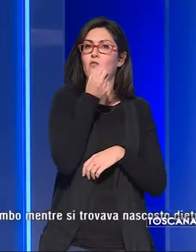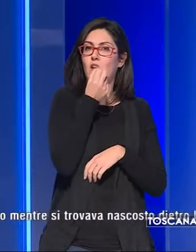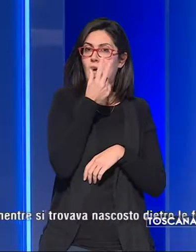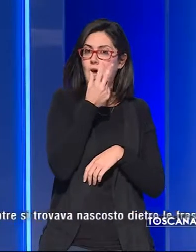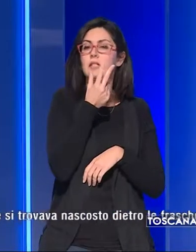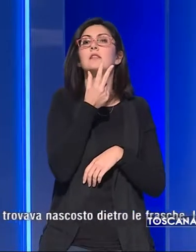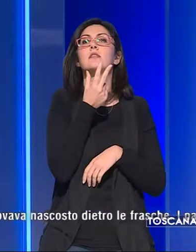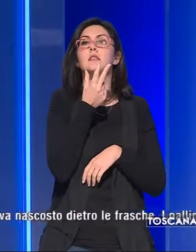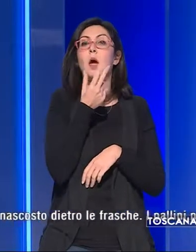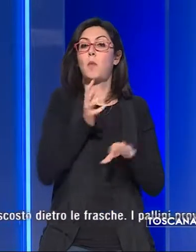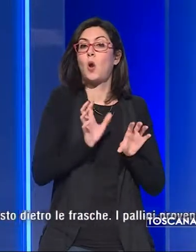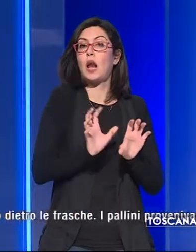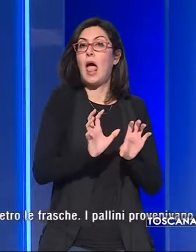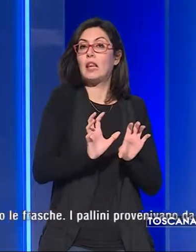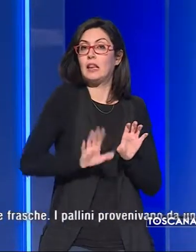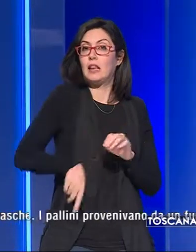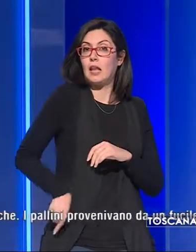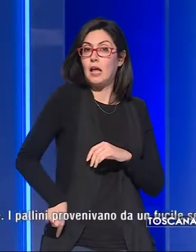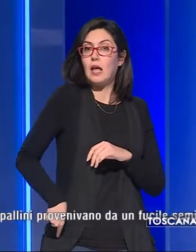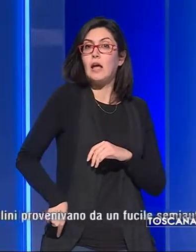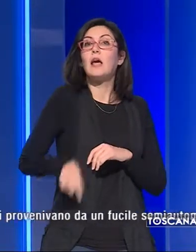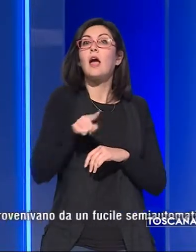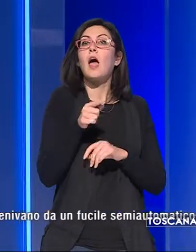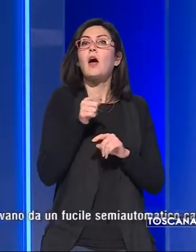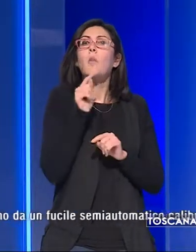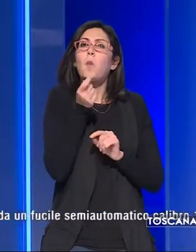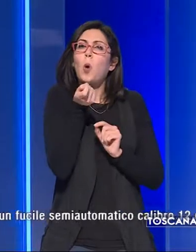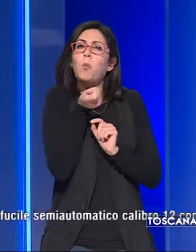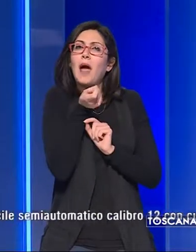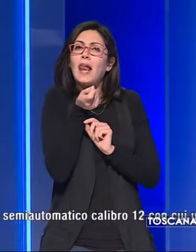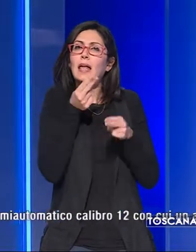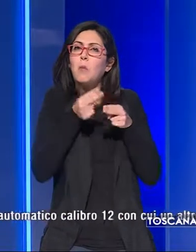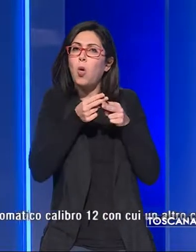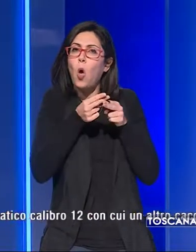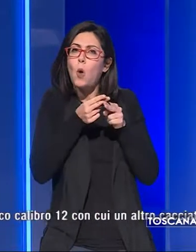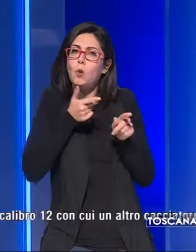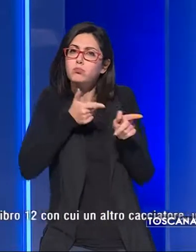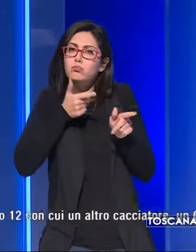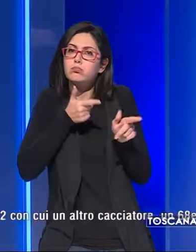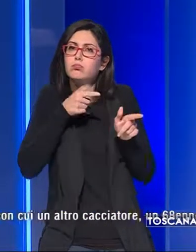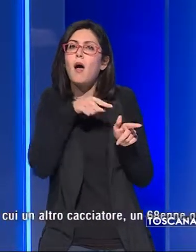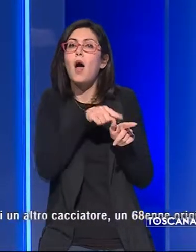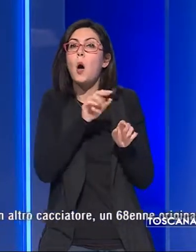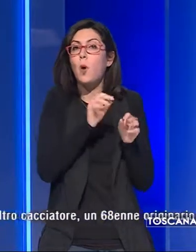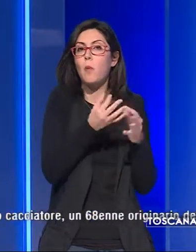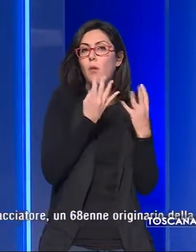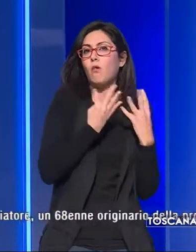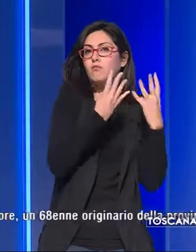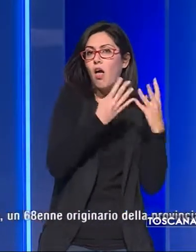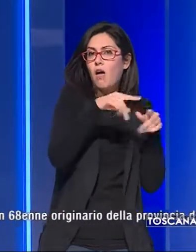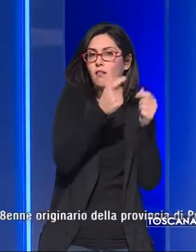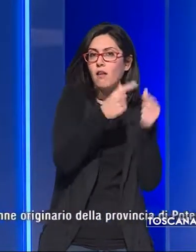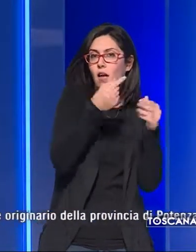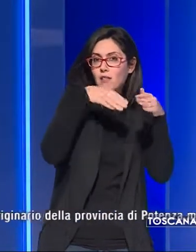raggiunto alle natiche da alcuni pallini di piombo, mentre si trovava nascosto dietro le frasche.